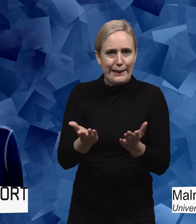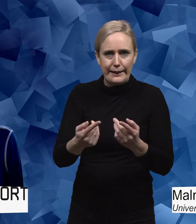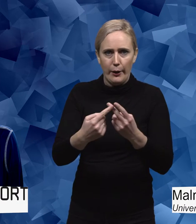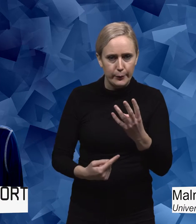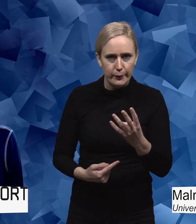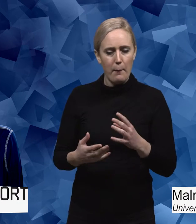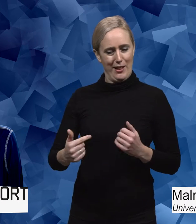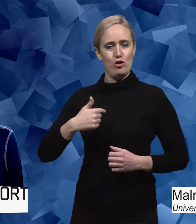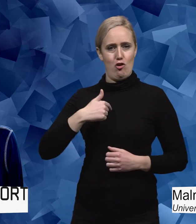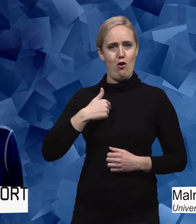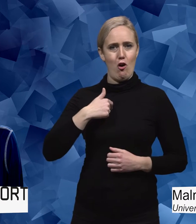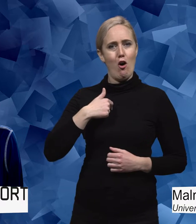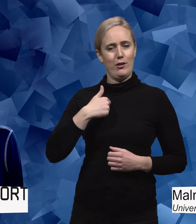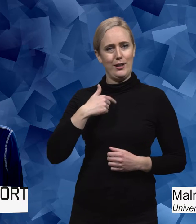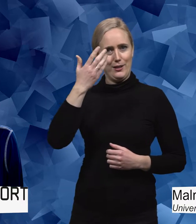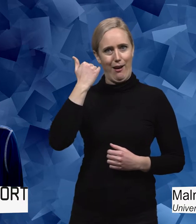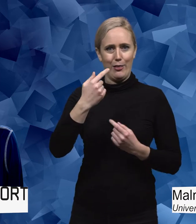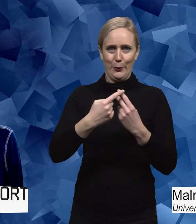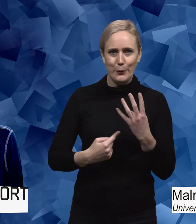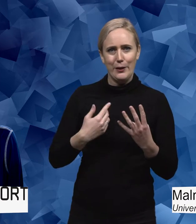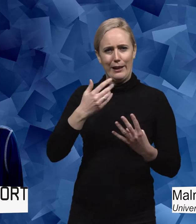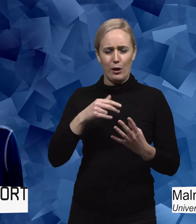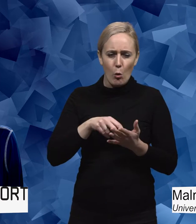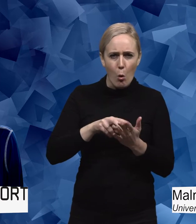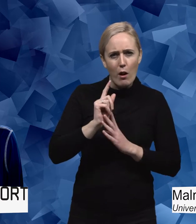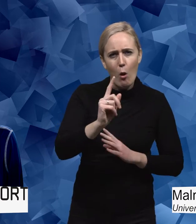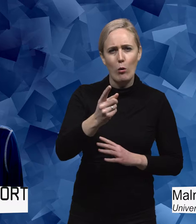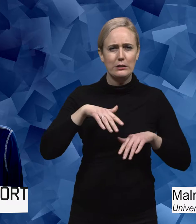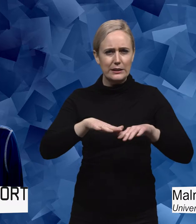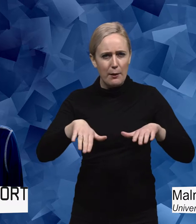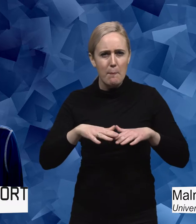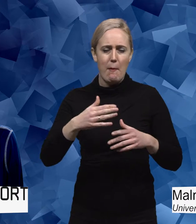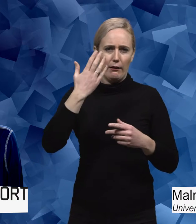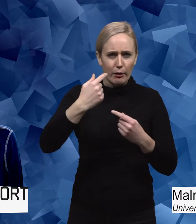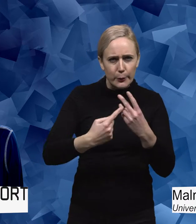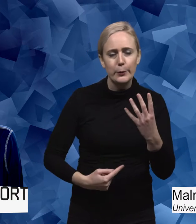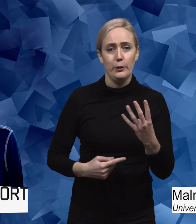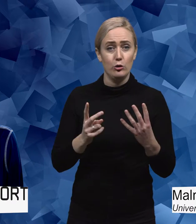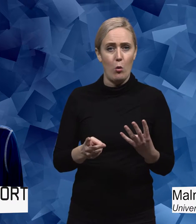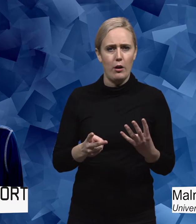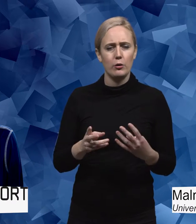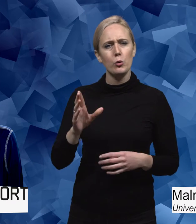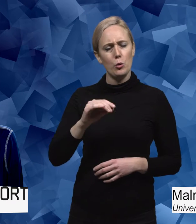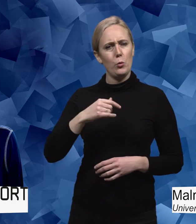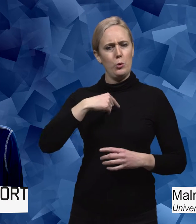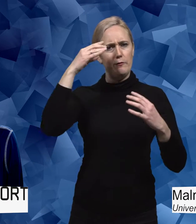klarade av att gå så långt, jag kan simma, jag kan göra det här och det här. Och efter ett tag så började jag fundera kring, ja men